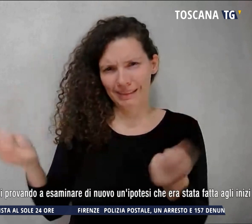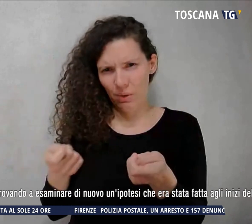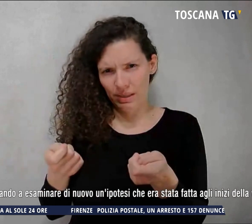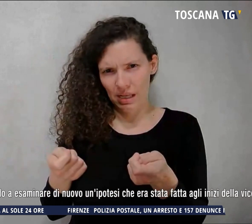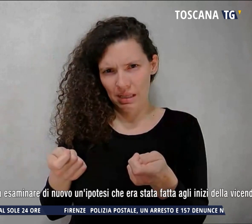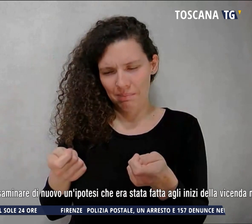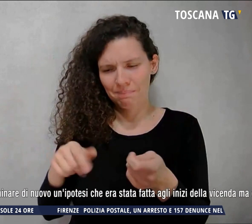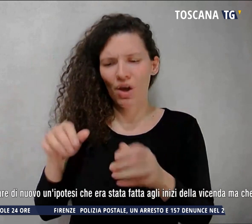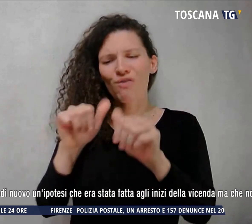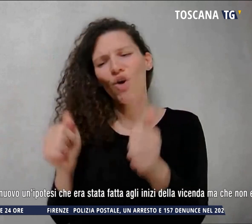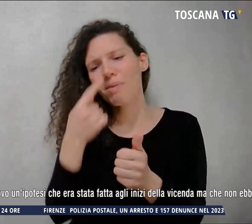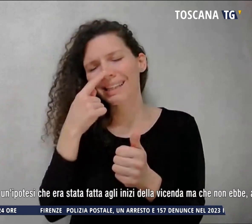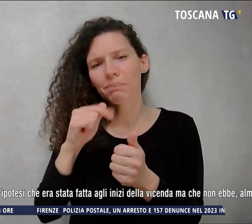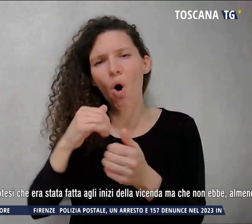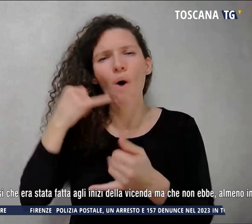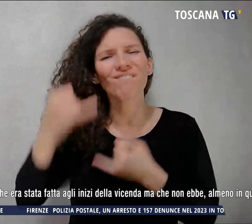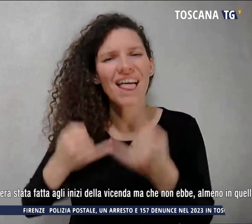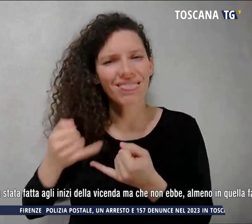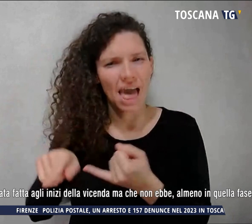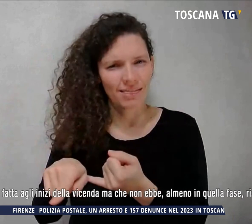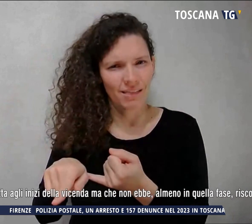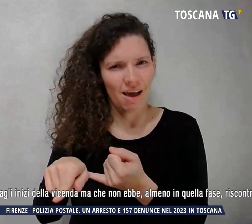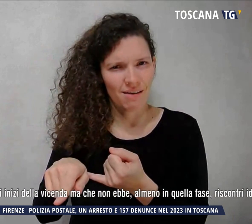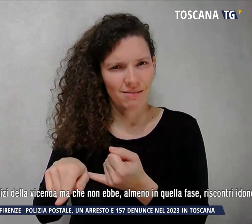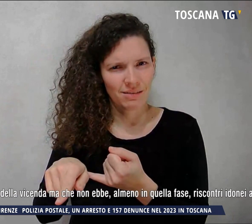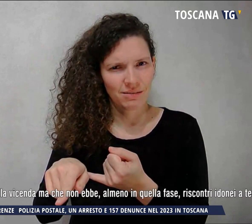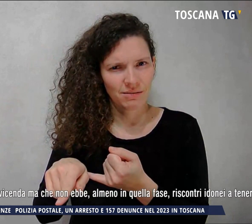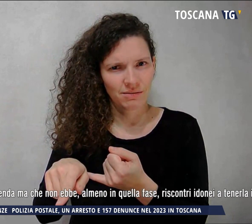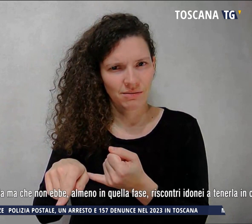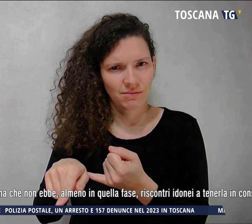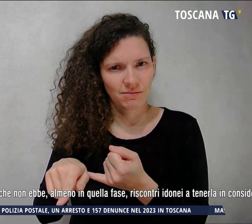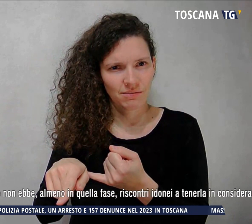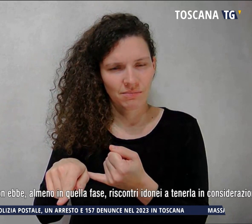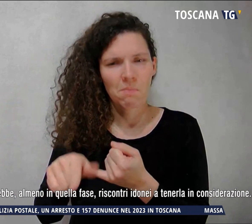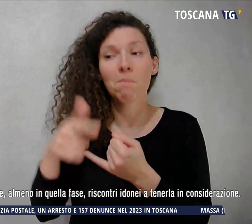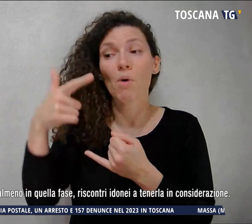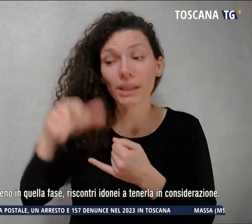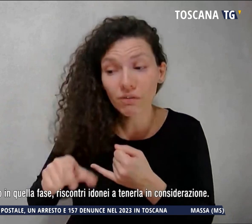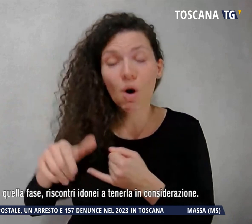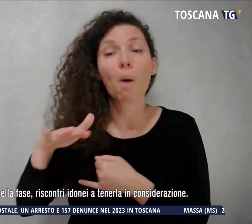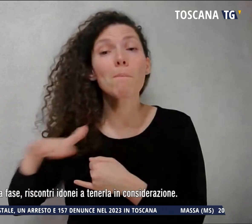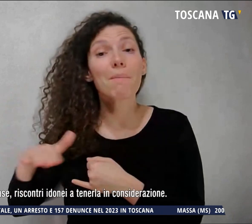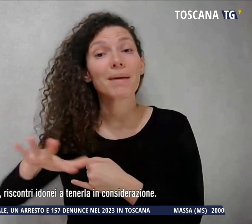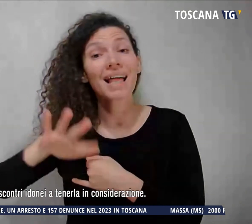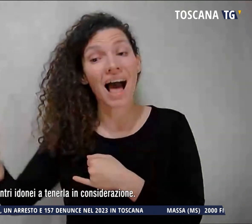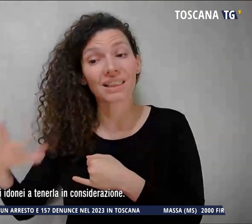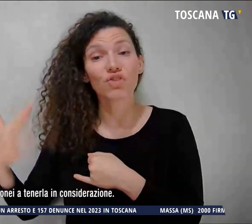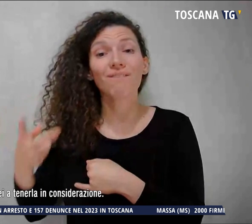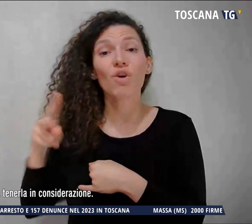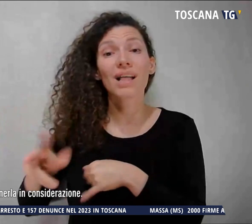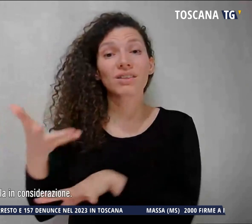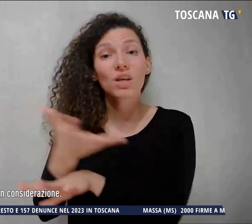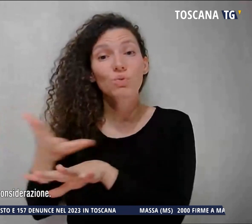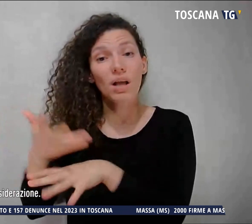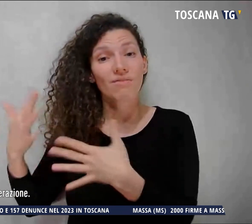trasversale per un abuso sessuale subito da un'altra bambina che viveva anche ella